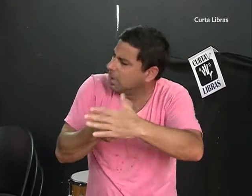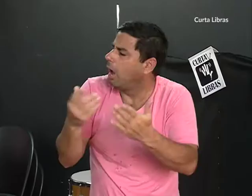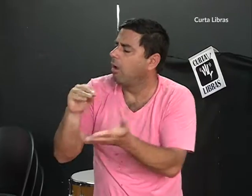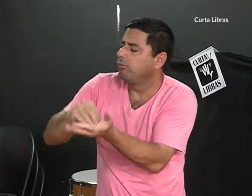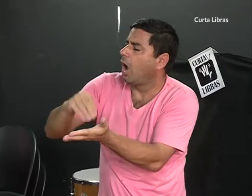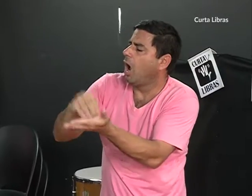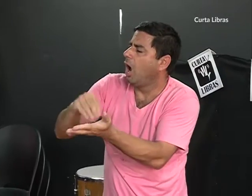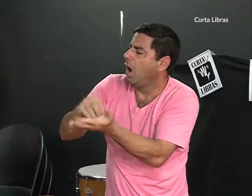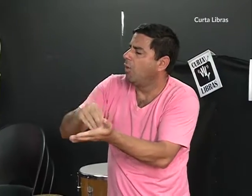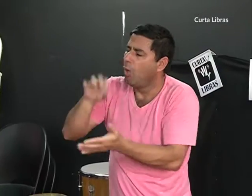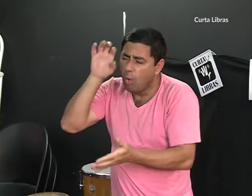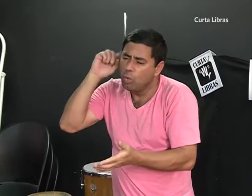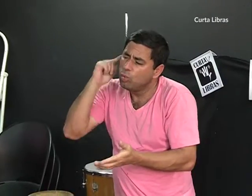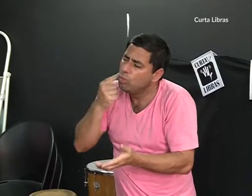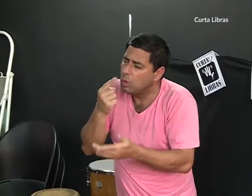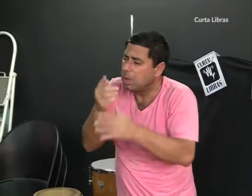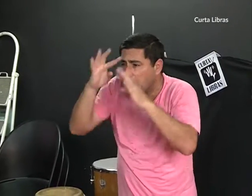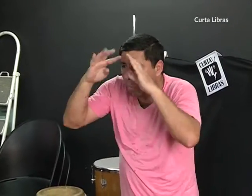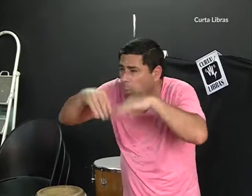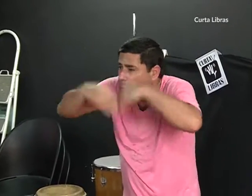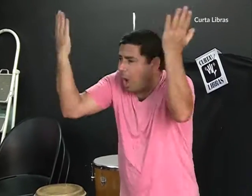persistir. Falta coragem dos surdos.